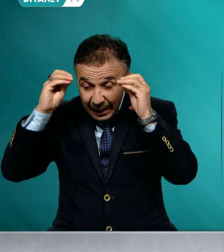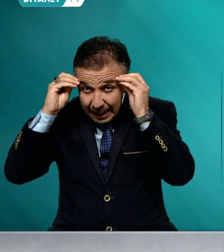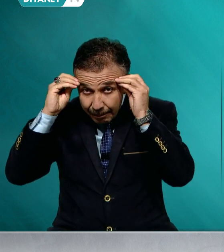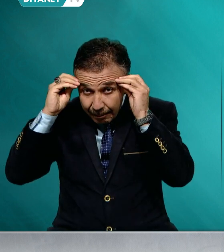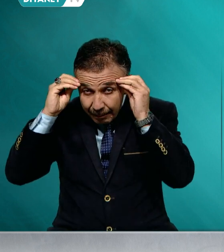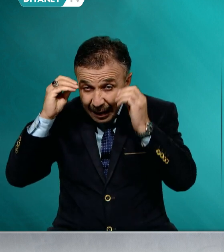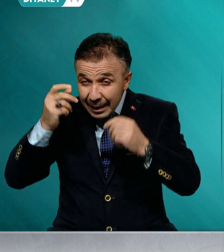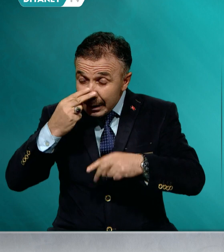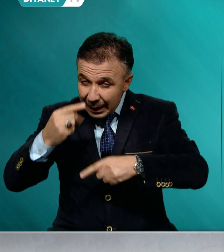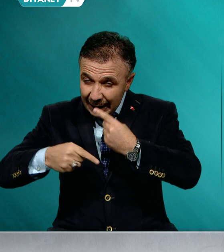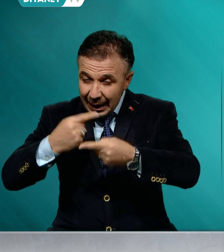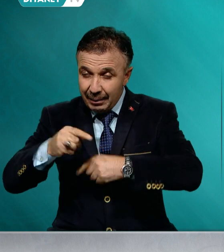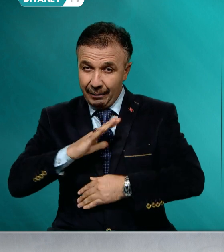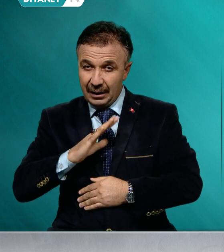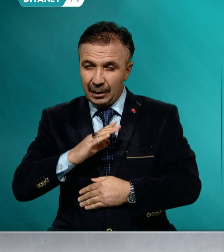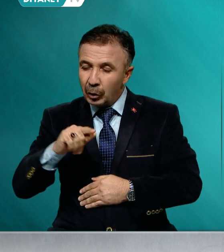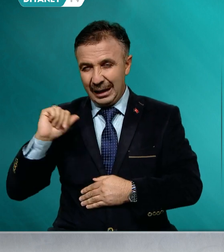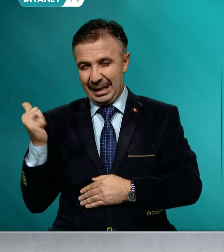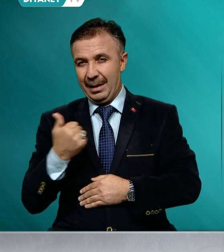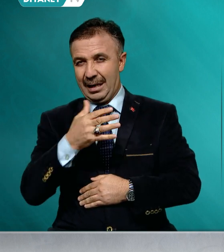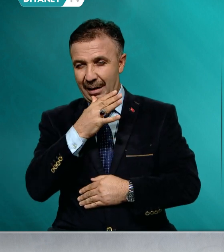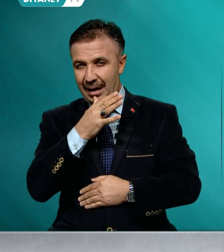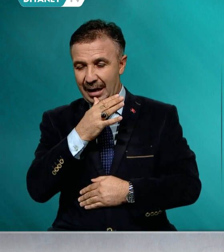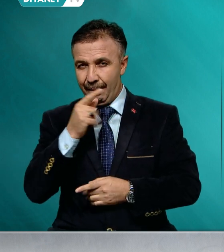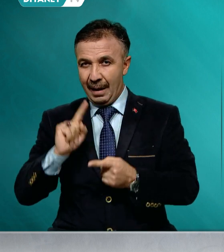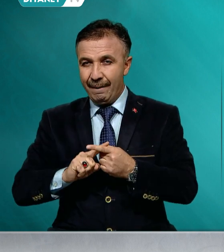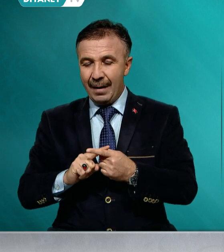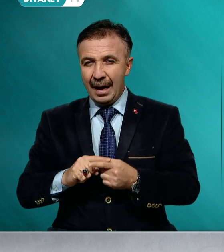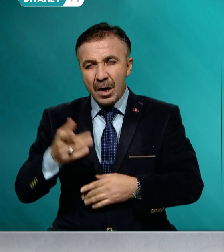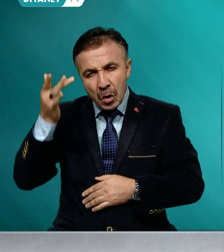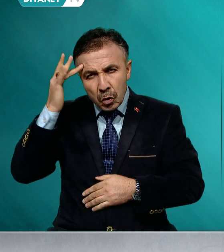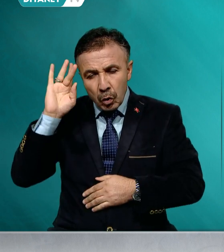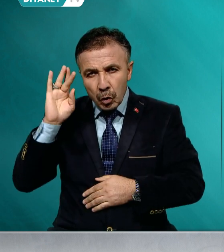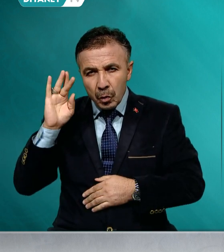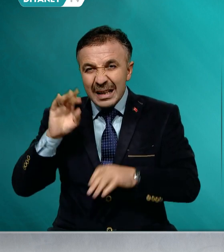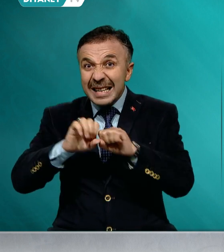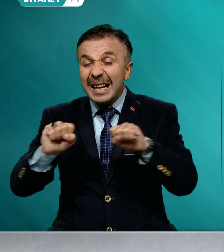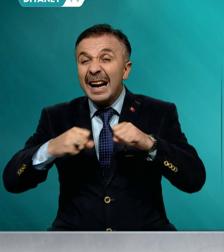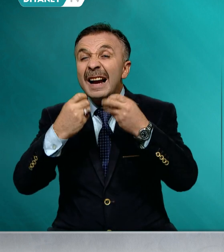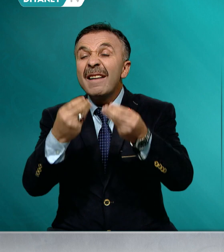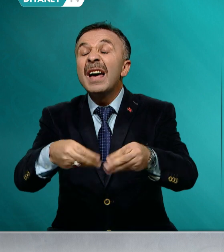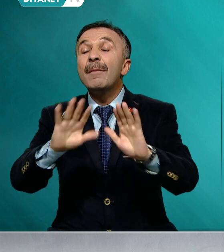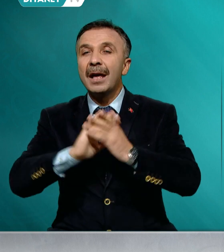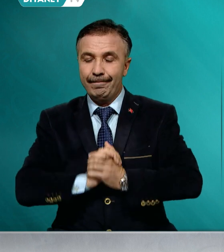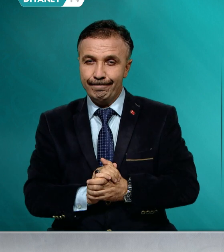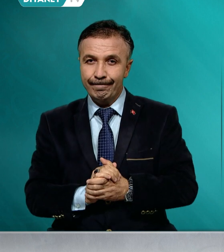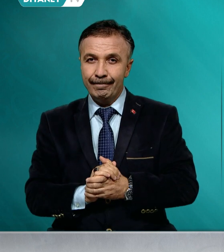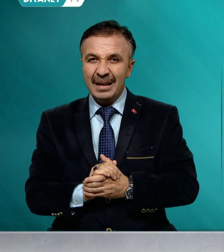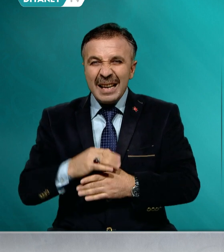kıymetini bilelim ve hazinelerimizi heba etmeyelim. İstismara fırsat